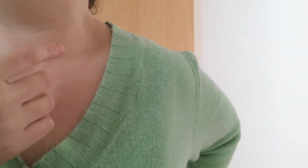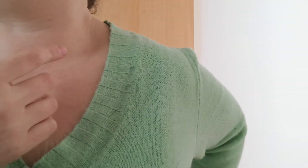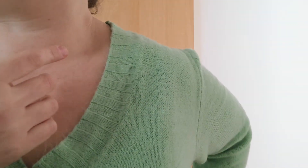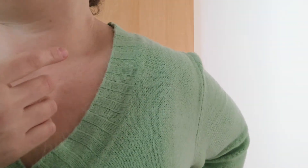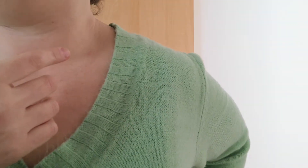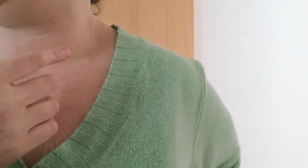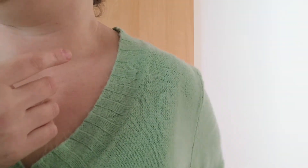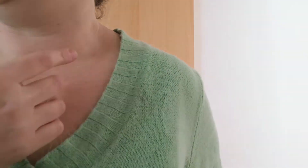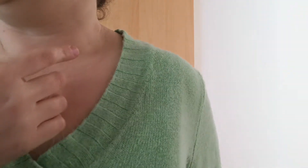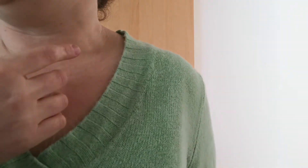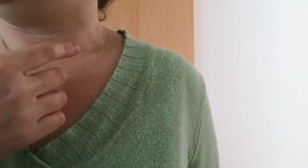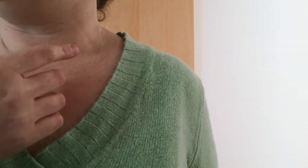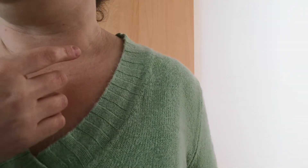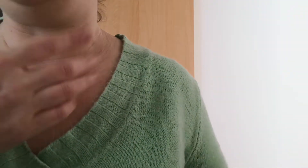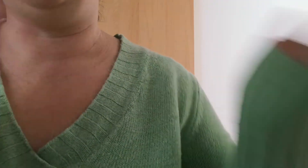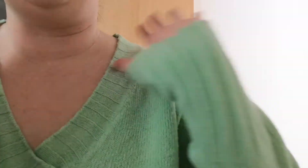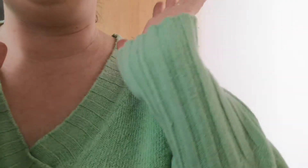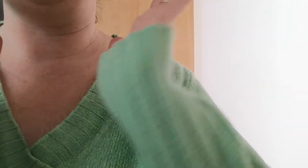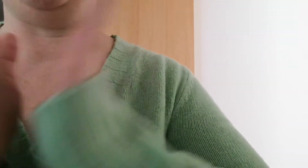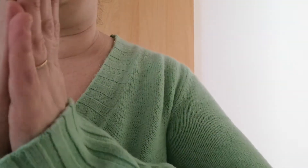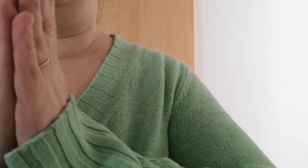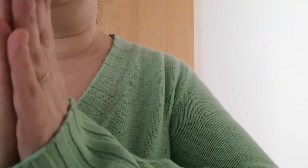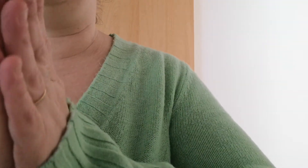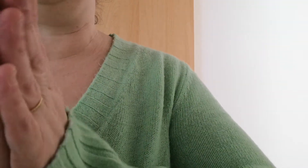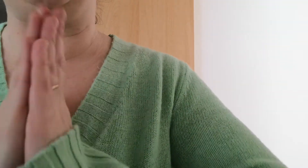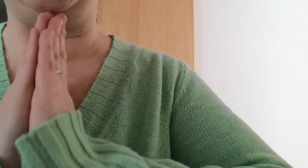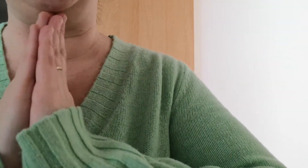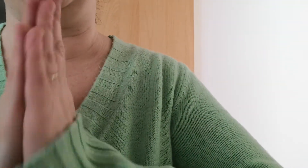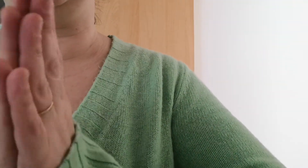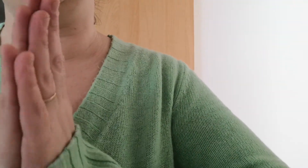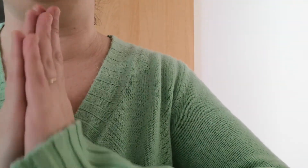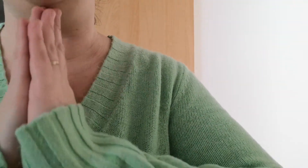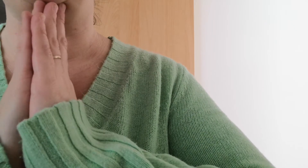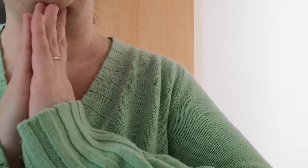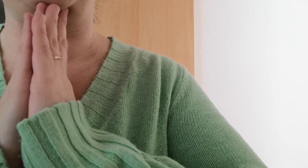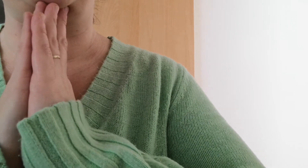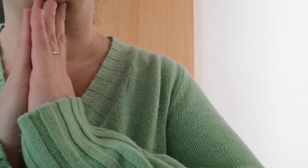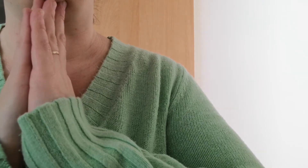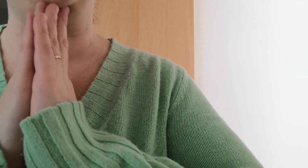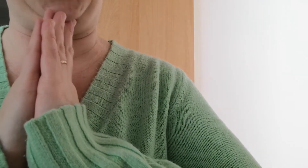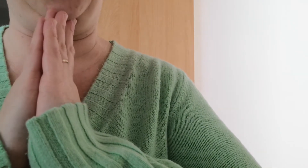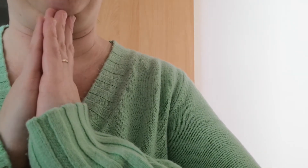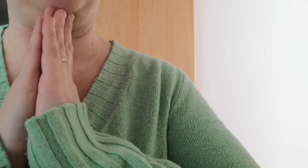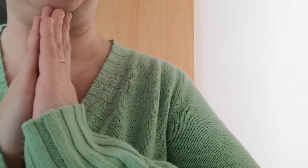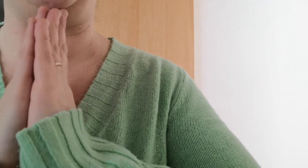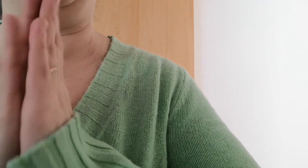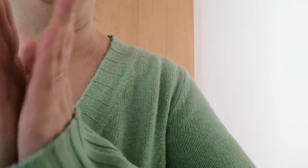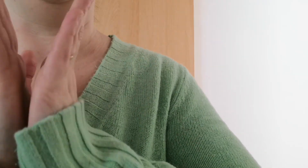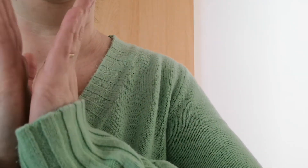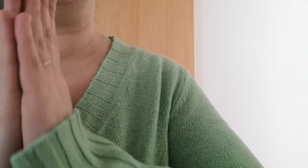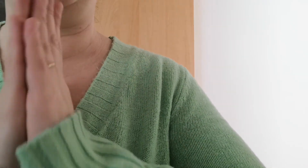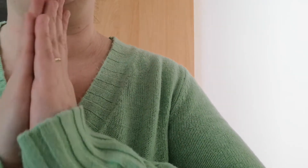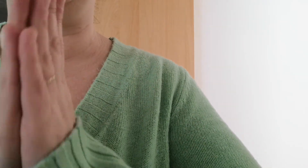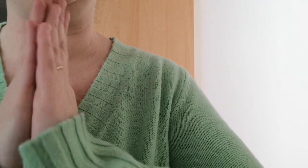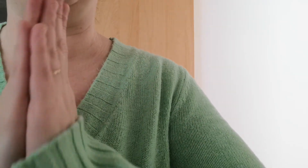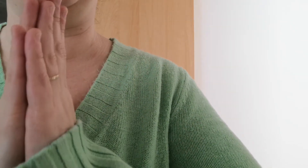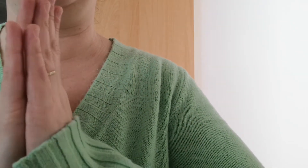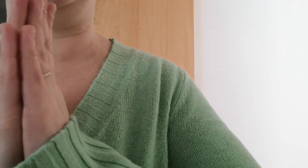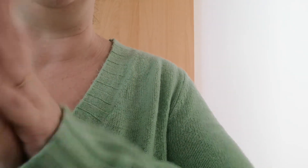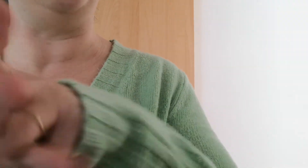voilà donc je vous mets le nom c'est la châterie de l'étincelle dorée ça y est j'ai eu l'autorisation du